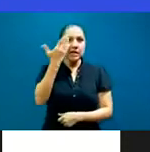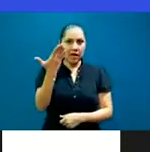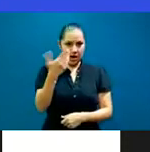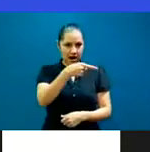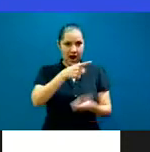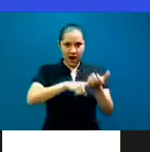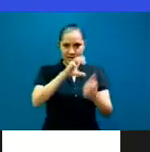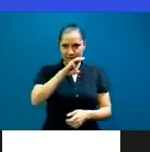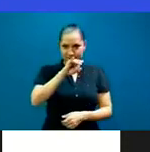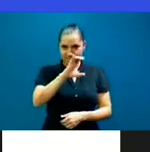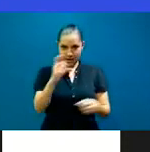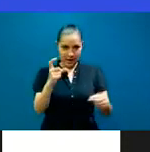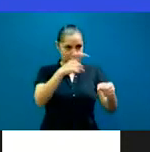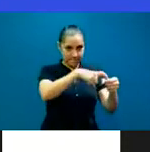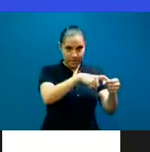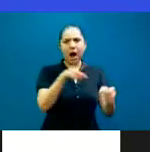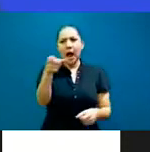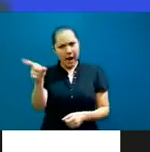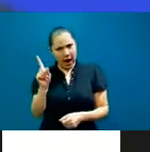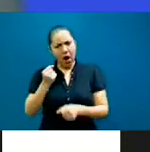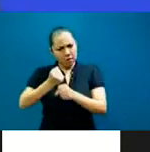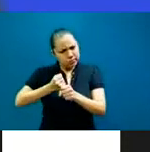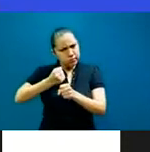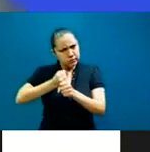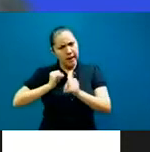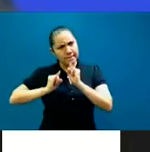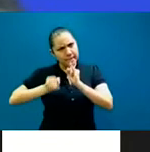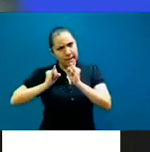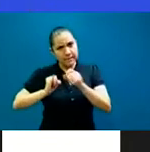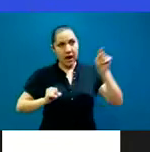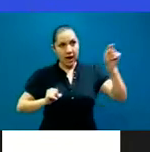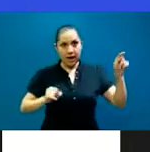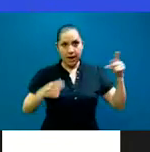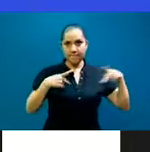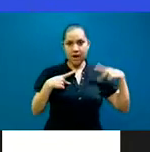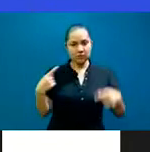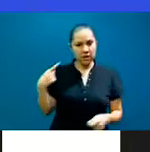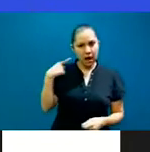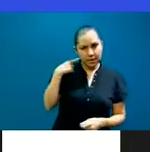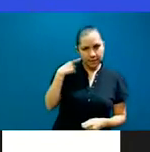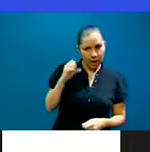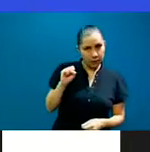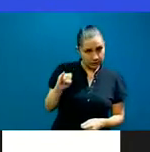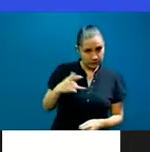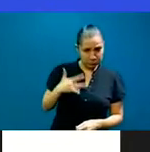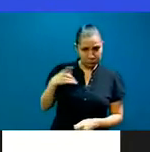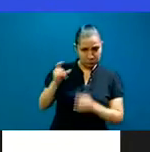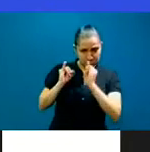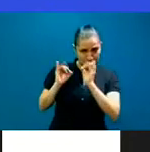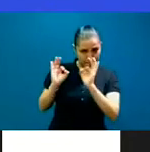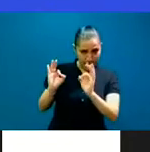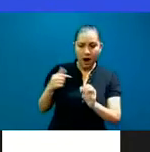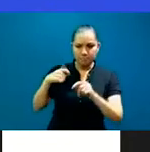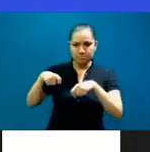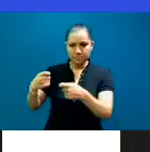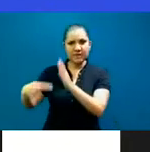que ahí interpretaran, los escuchen y muy posiblemente puedan recibir las firmas. O sea, era como varias,